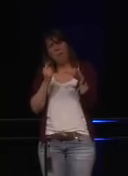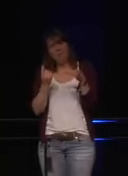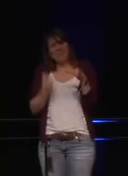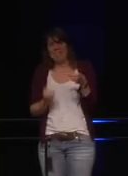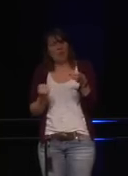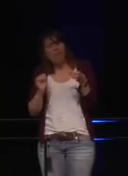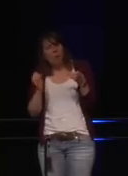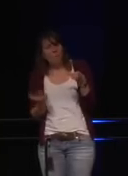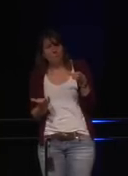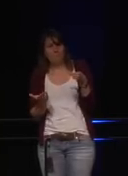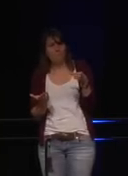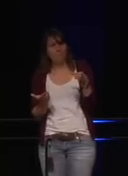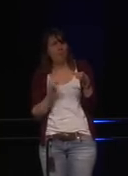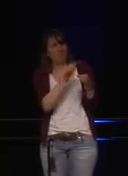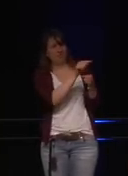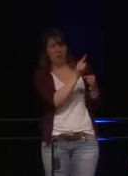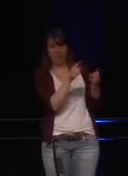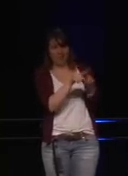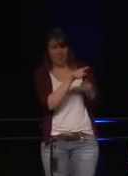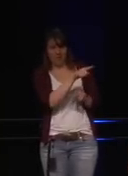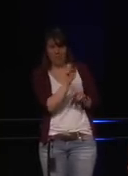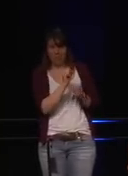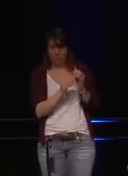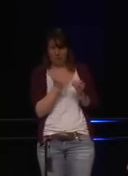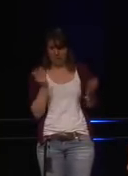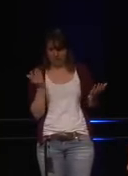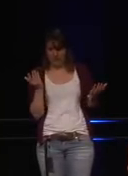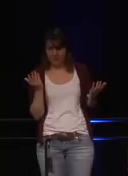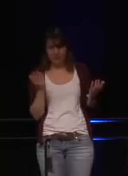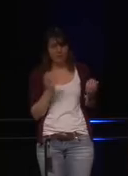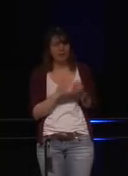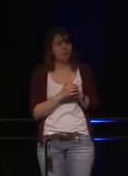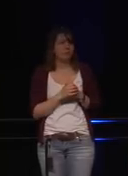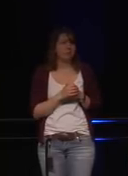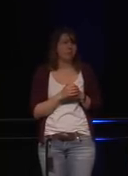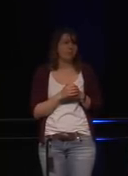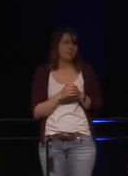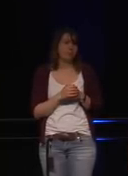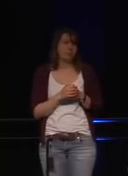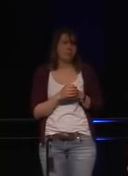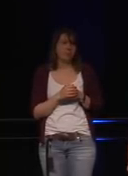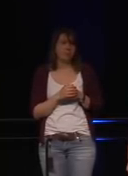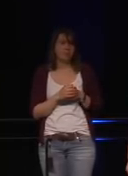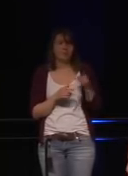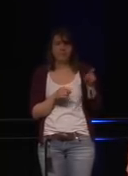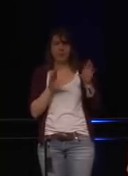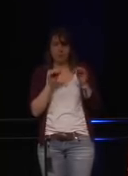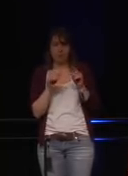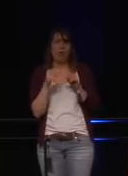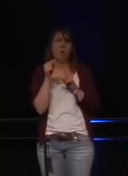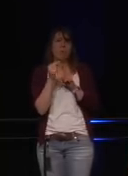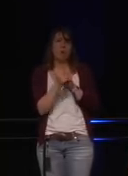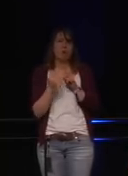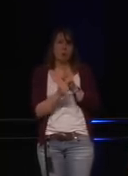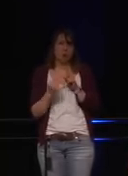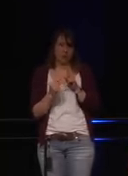Das Problem mit diesen Spielzeugen war die